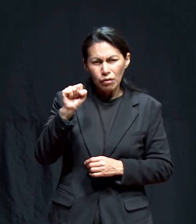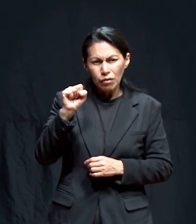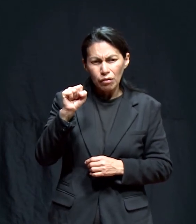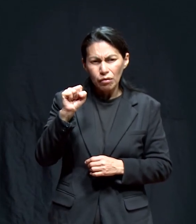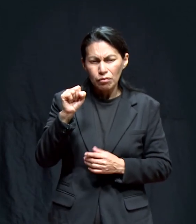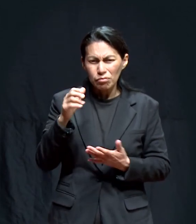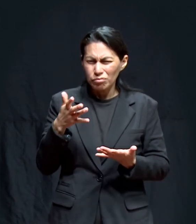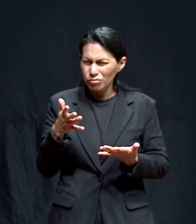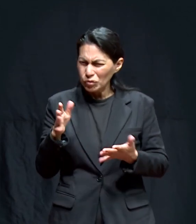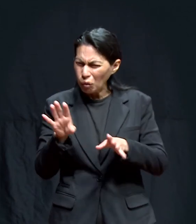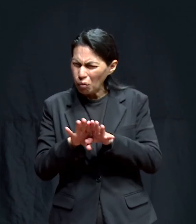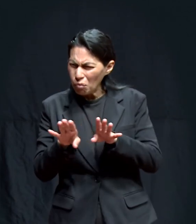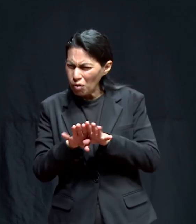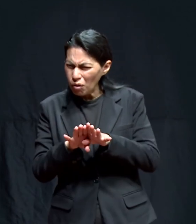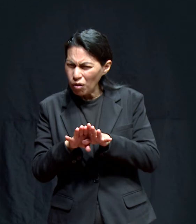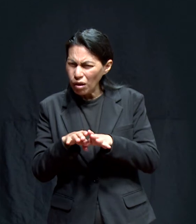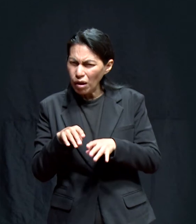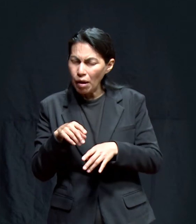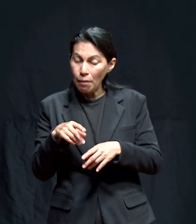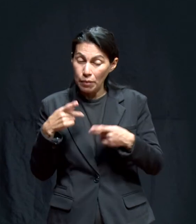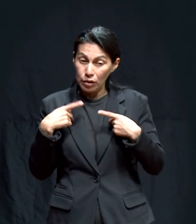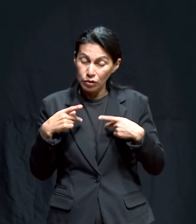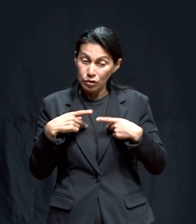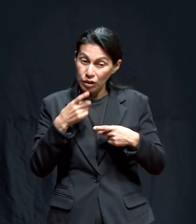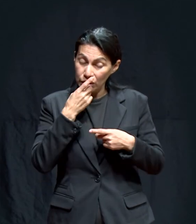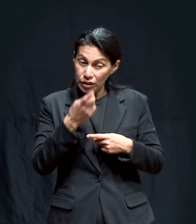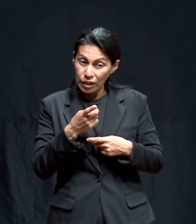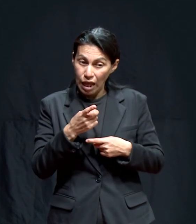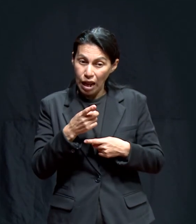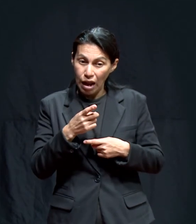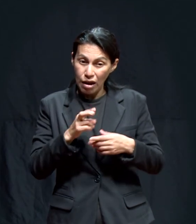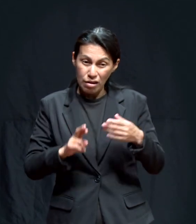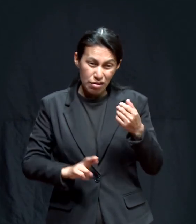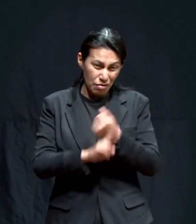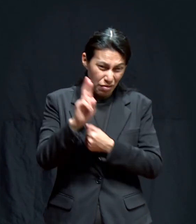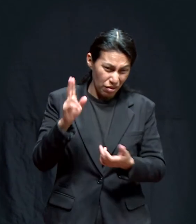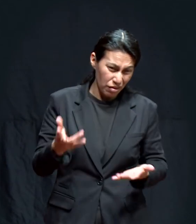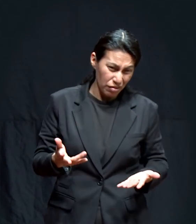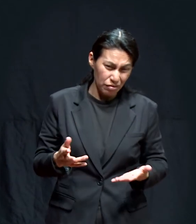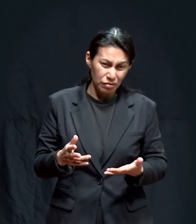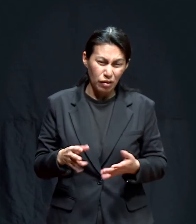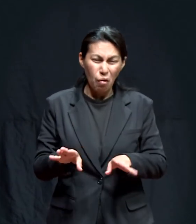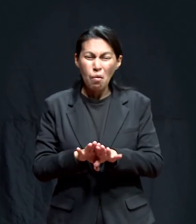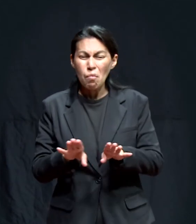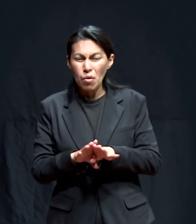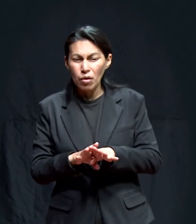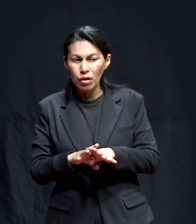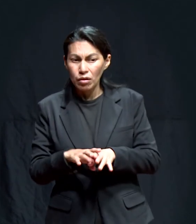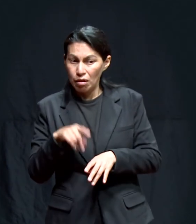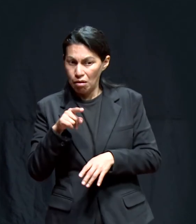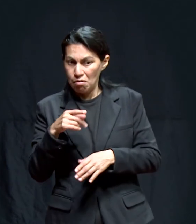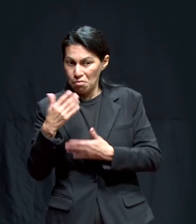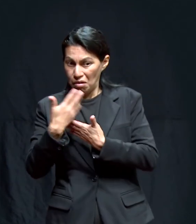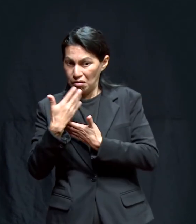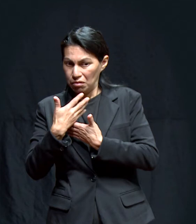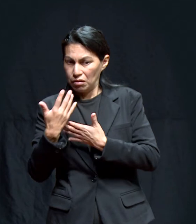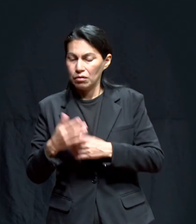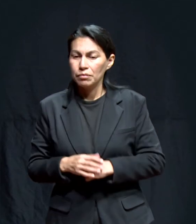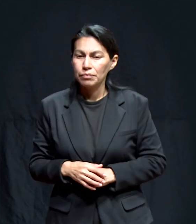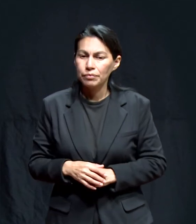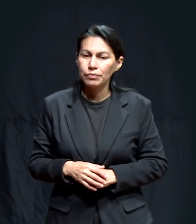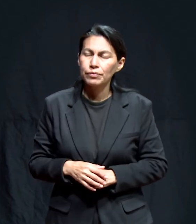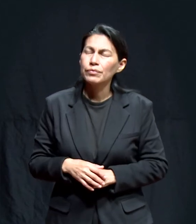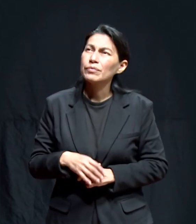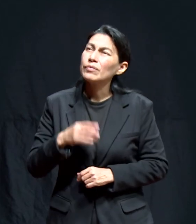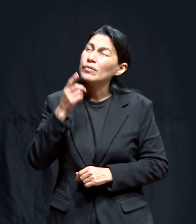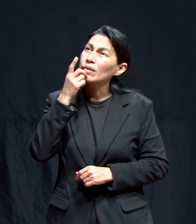pues, fuera rebelde. Le decimos ahora en la Biblia, ¿no? Y sí me castigó. Y entonces yo le